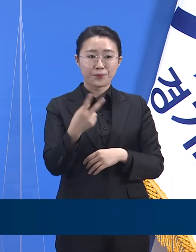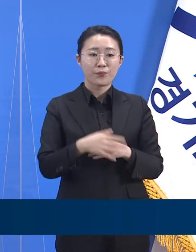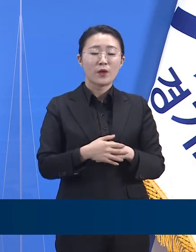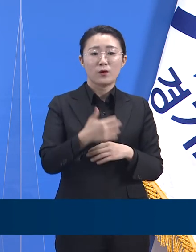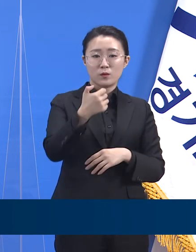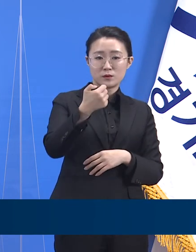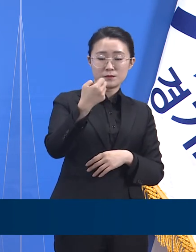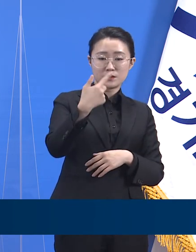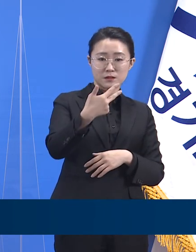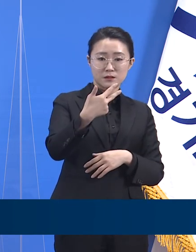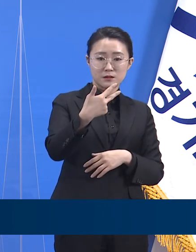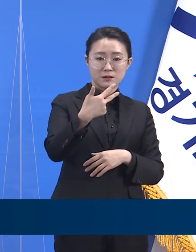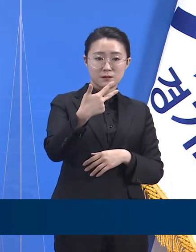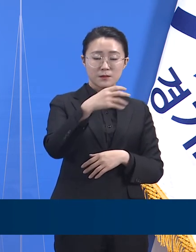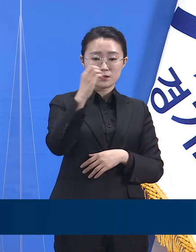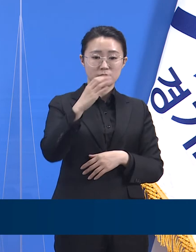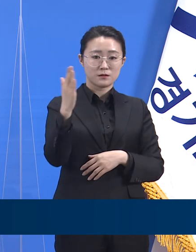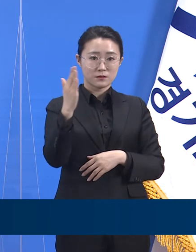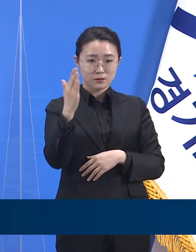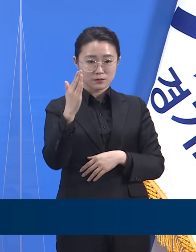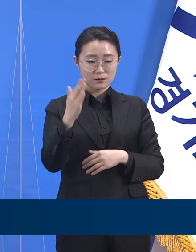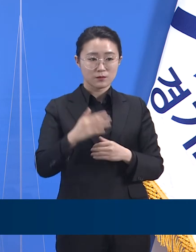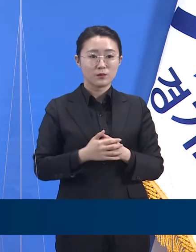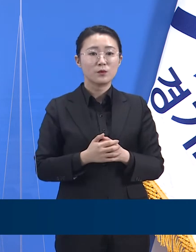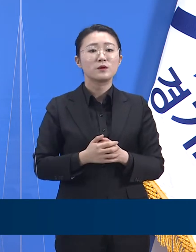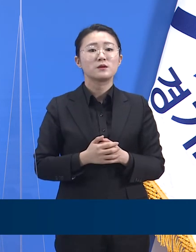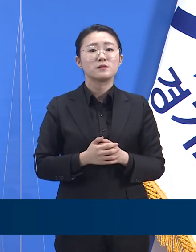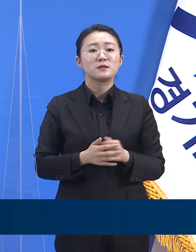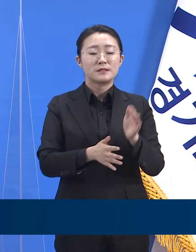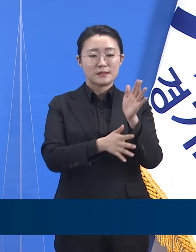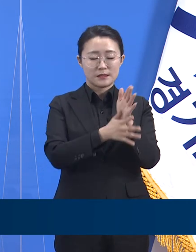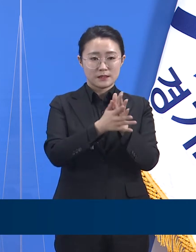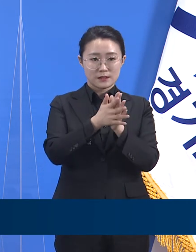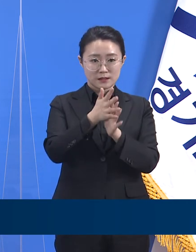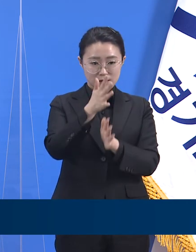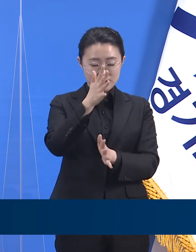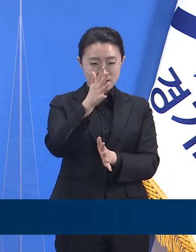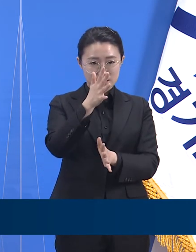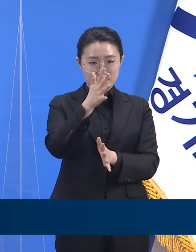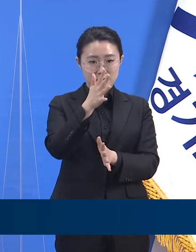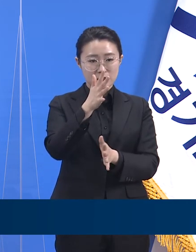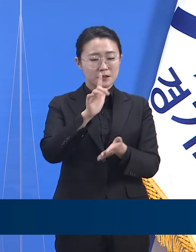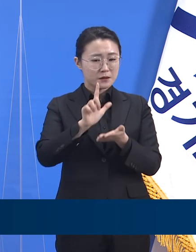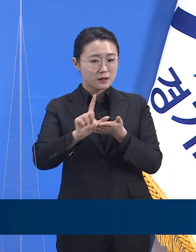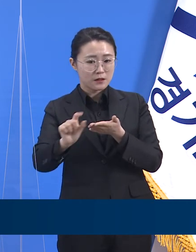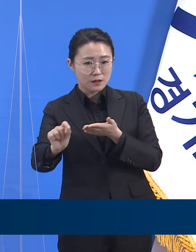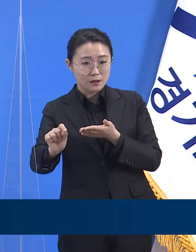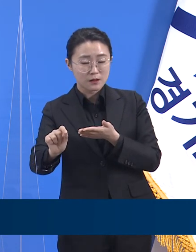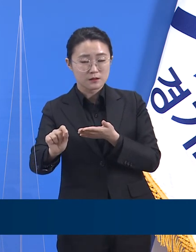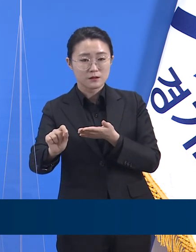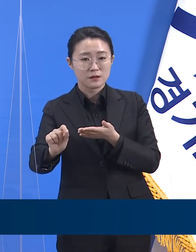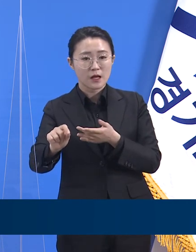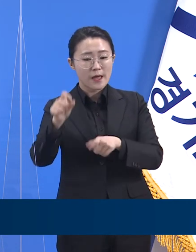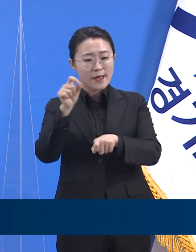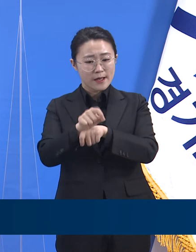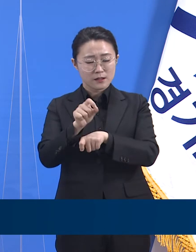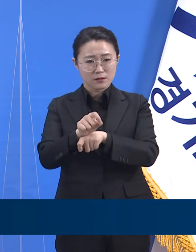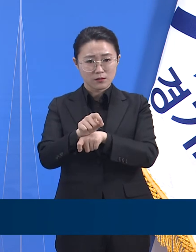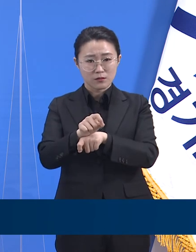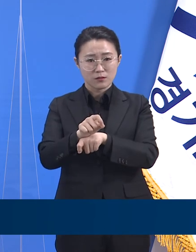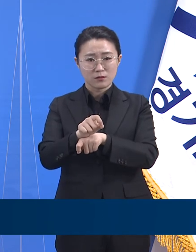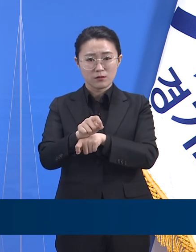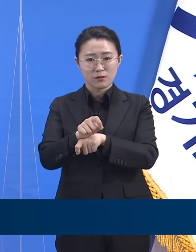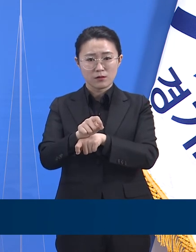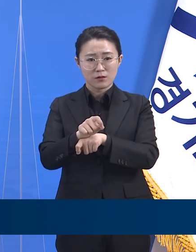%입니다. 시군의 행정력 소진 문제가 여전히 걱정되긴 하지만 조금 더 힘을 내어